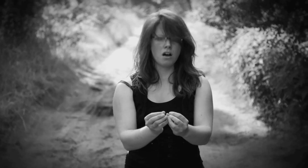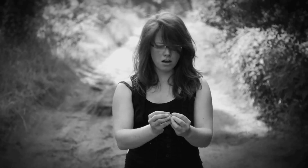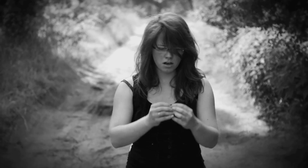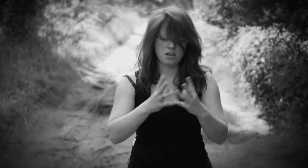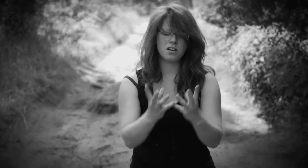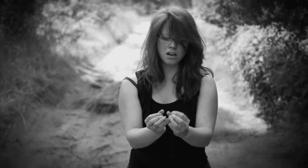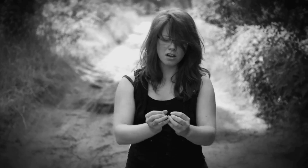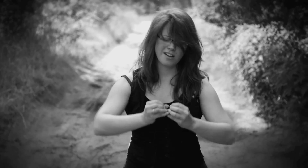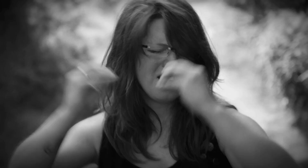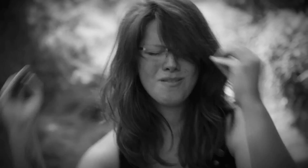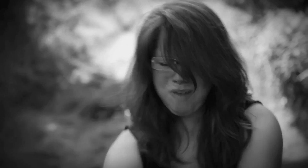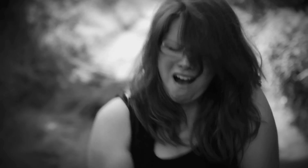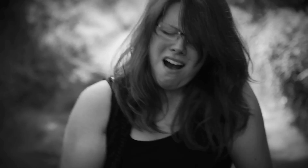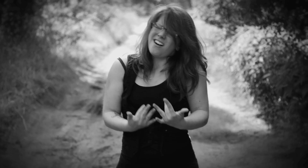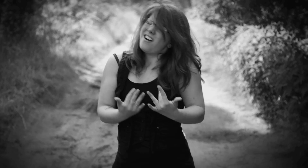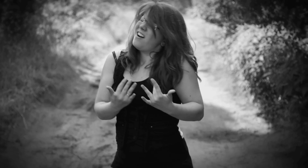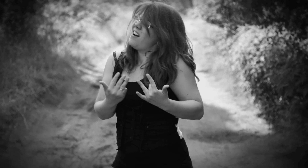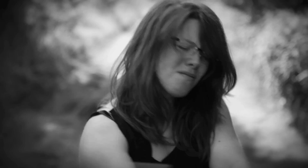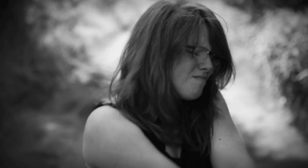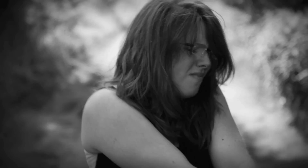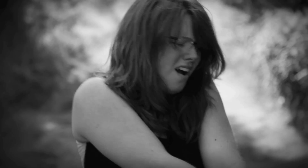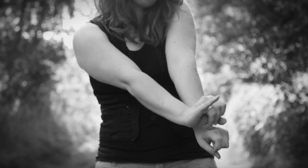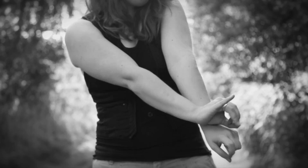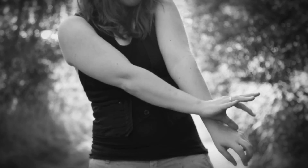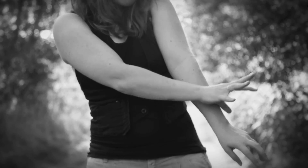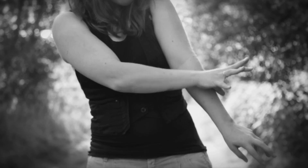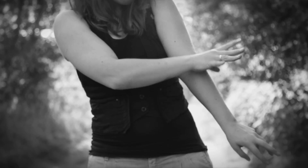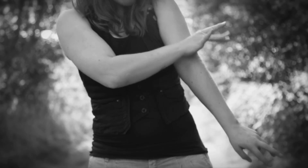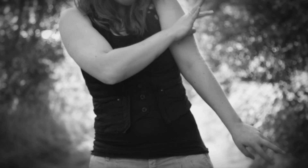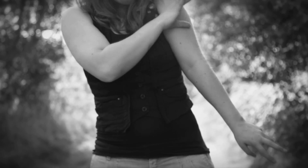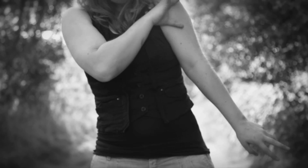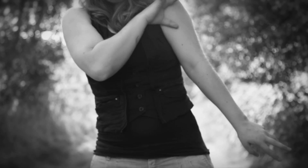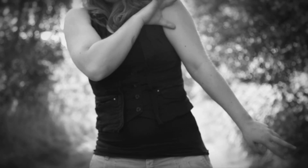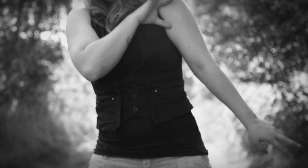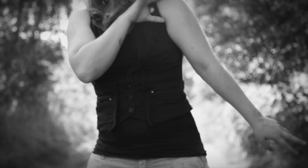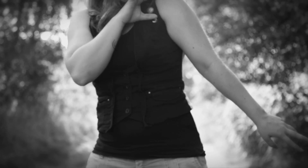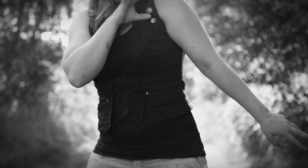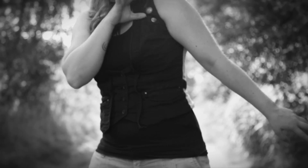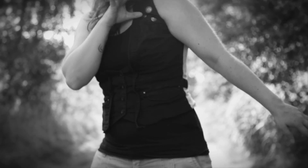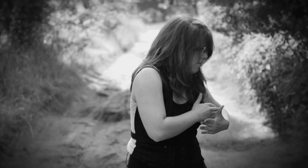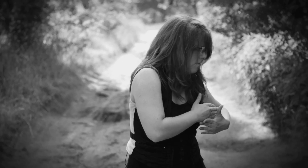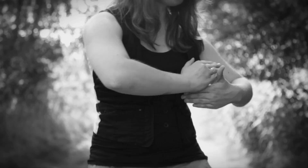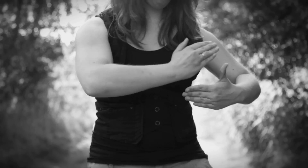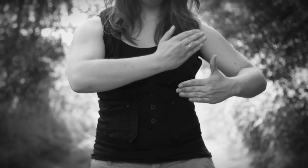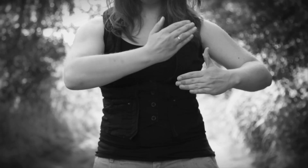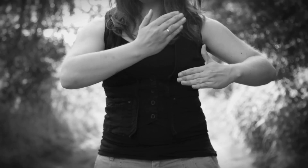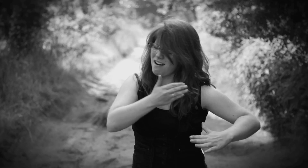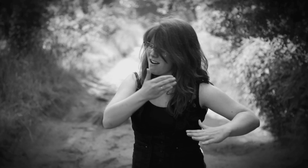Ein Funken im Zunder und alles steht wieder in Flamme Die ganze Fassade